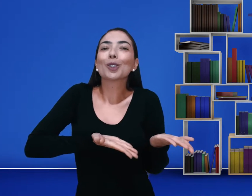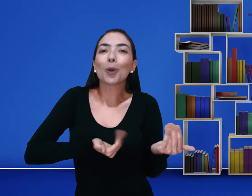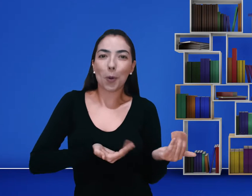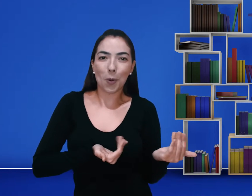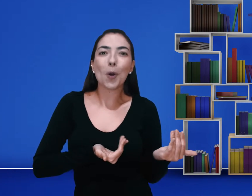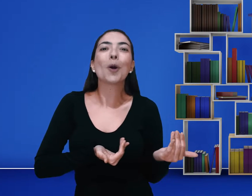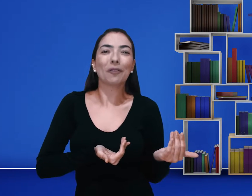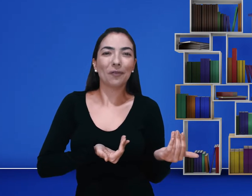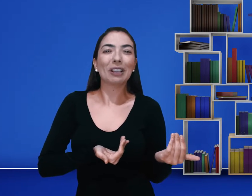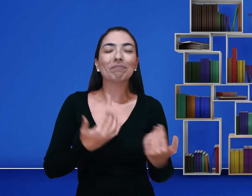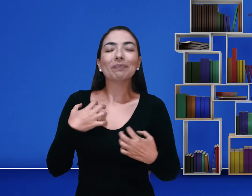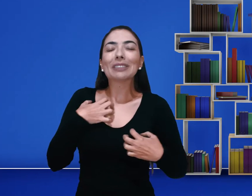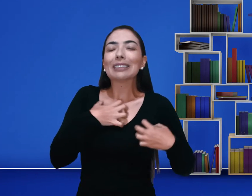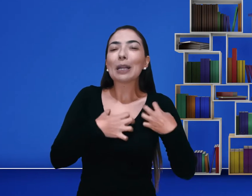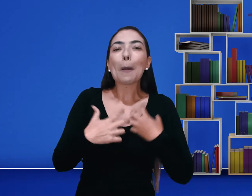Naquele momento eu era bem mais jovem.